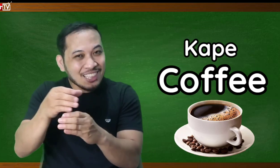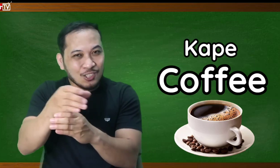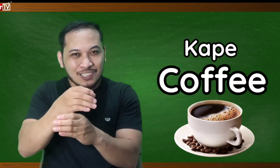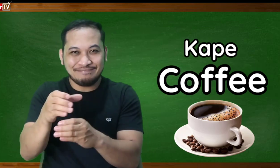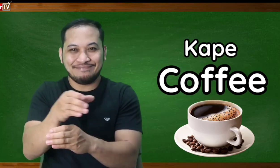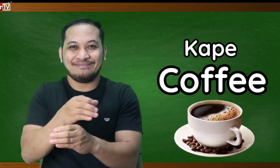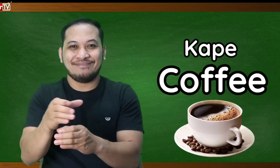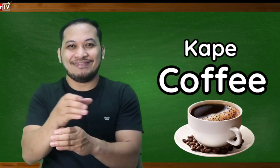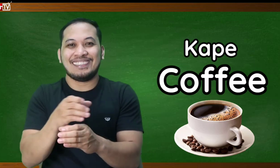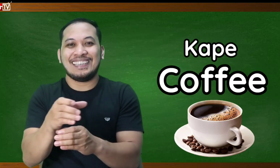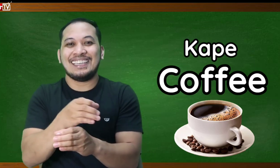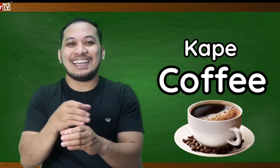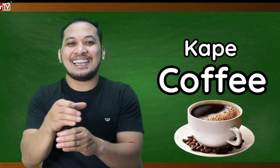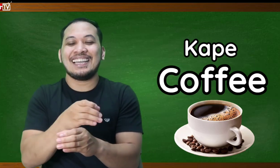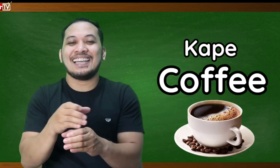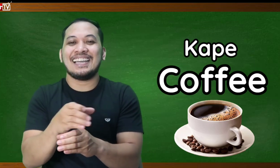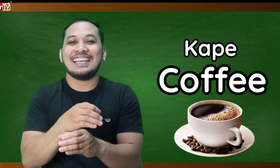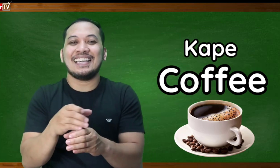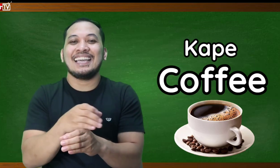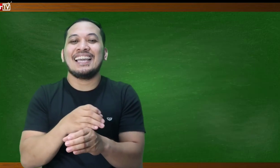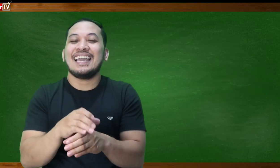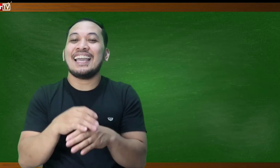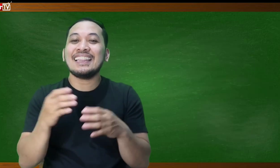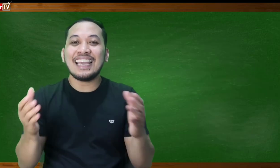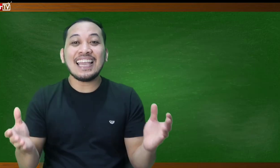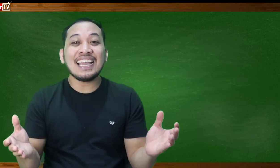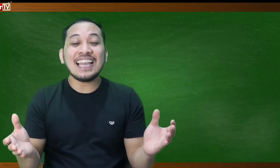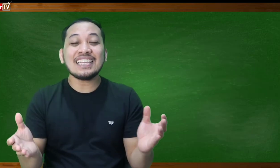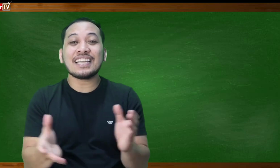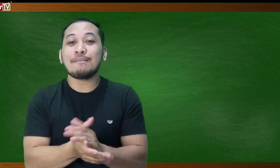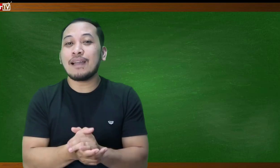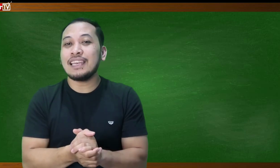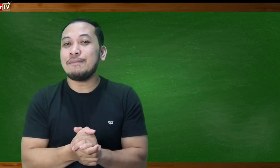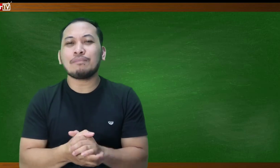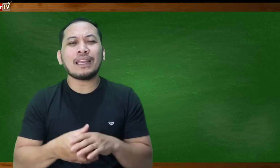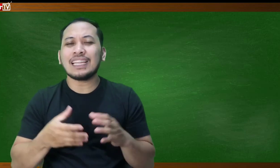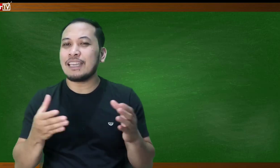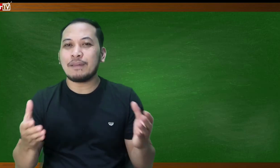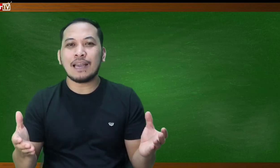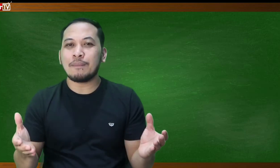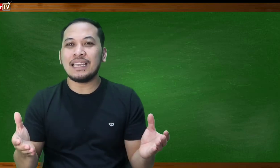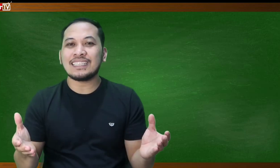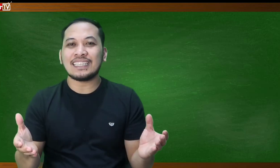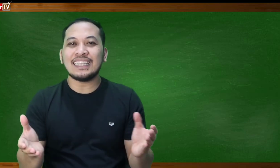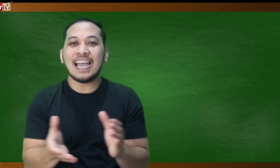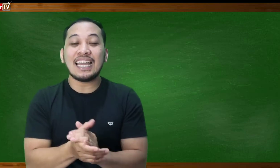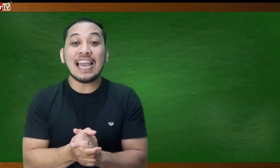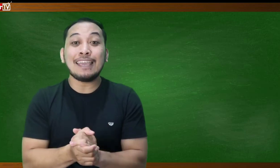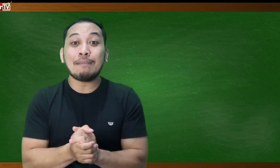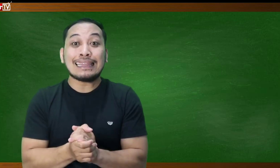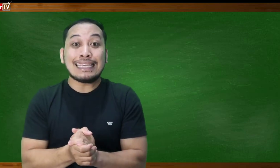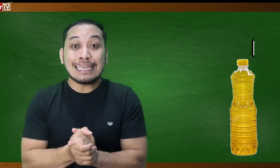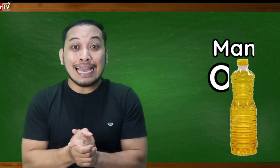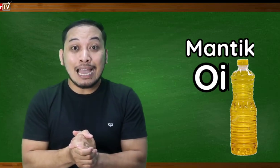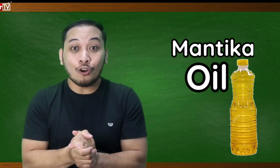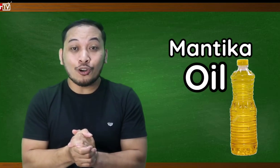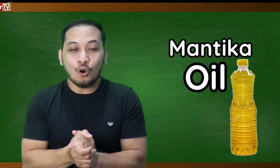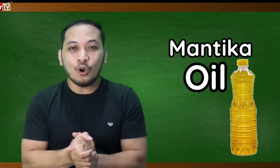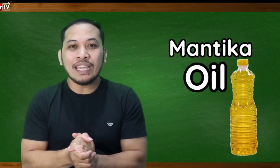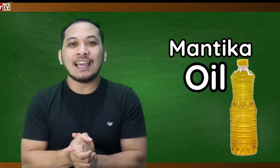ito Ayan and then sa malimit pa natin pinapabili sa tindahan ay magpika or oil